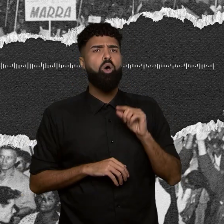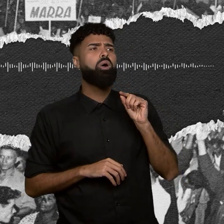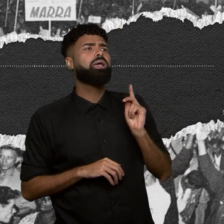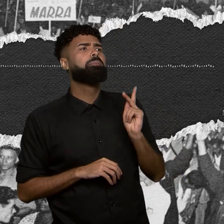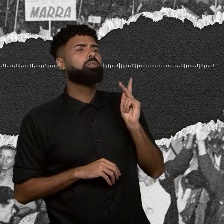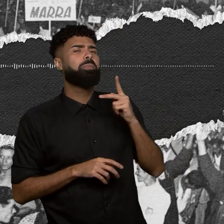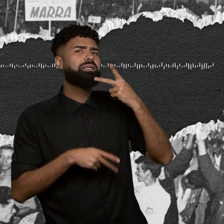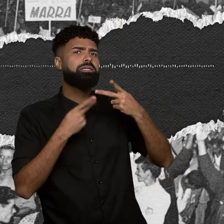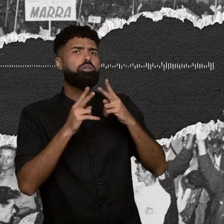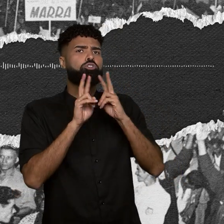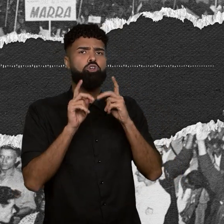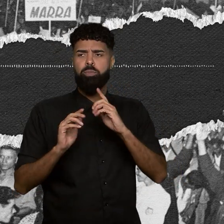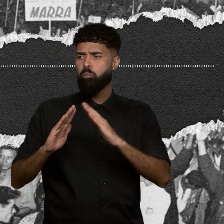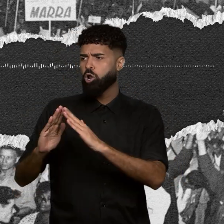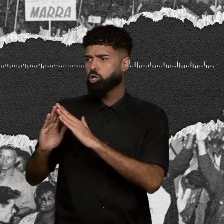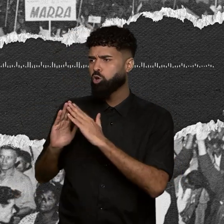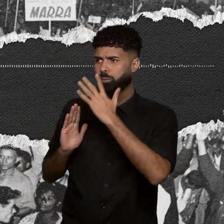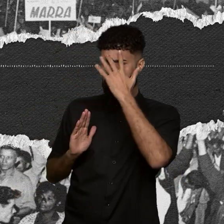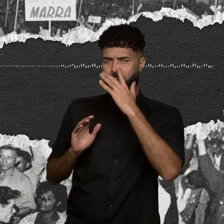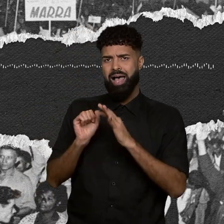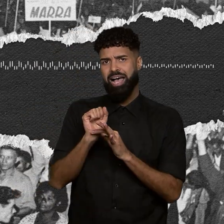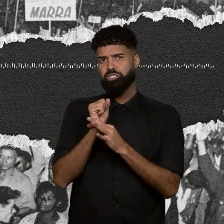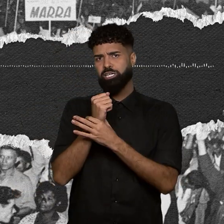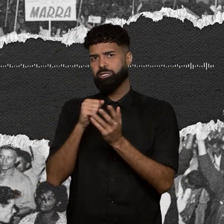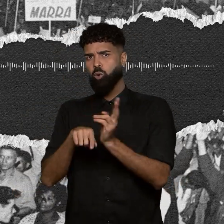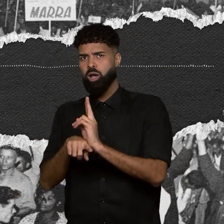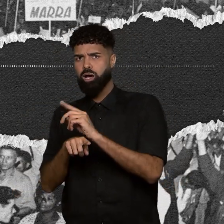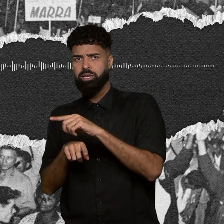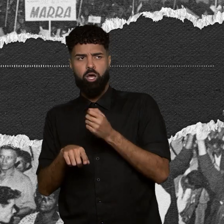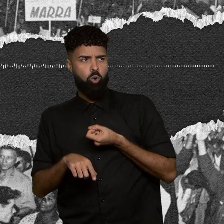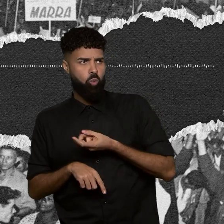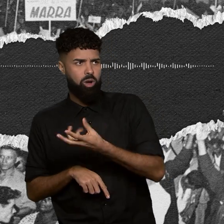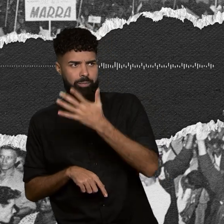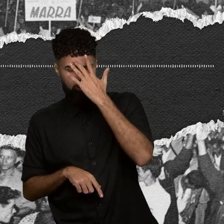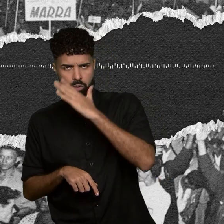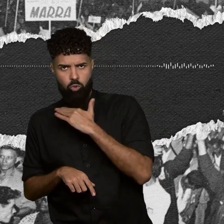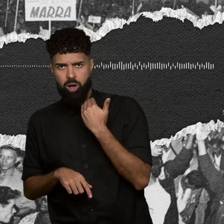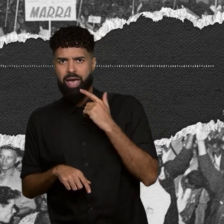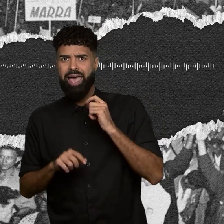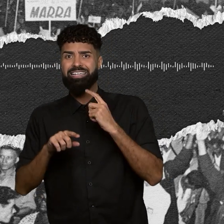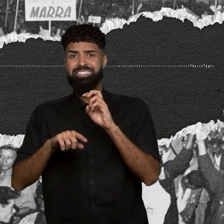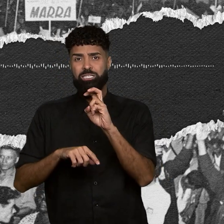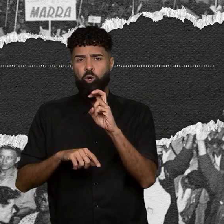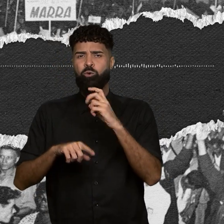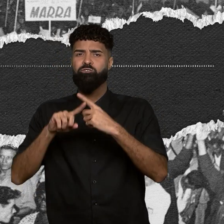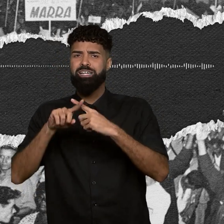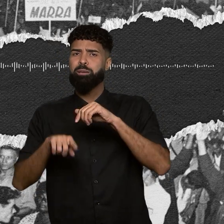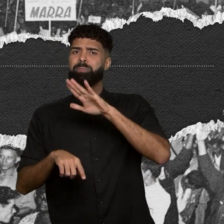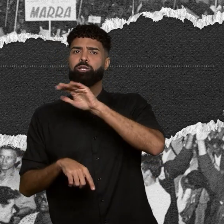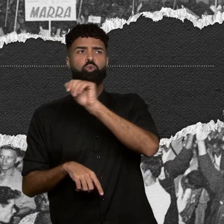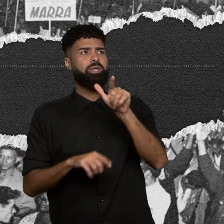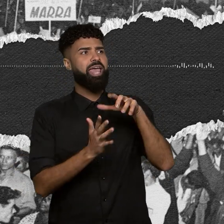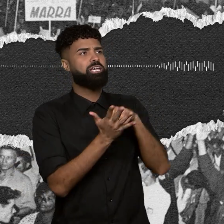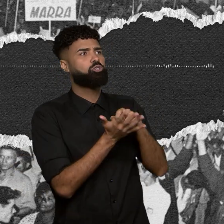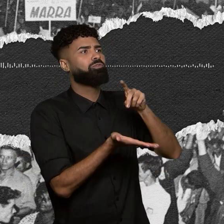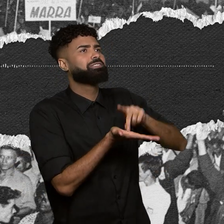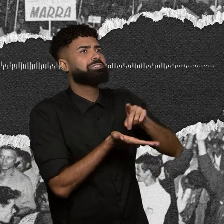relato dos moradores e agentes de segurança de que o número de mortos pode ter sido até cinco vezes maior que o registro oficial? O que provocou o